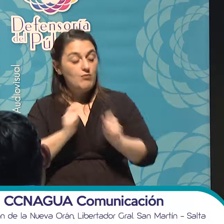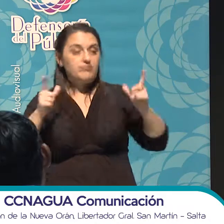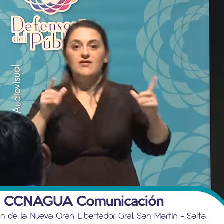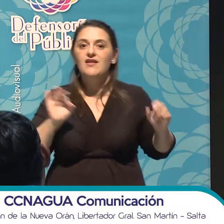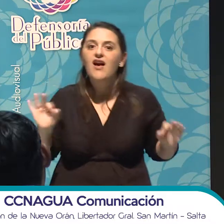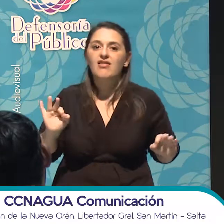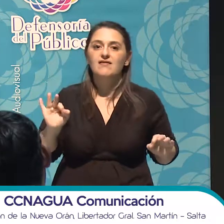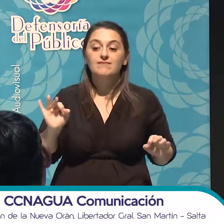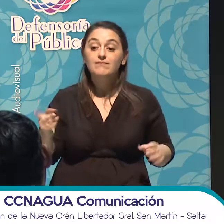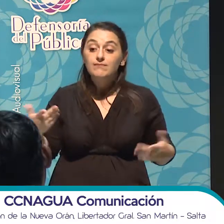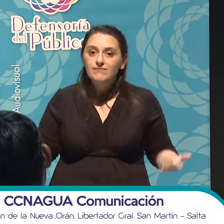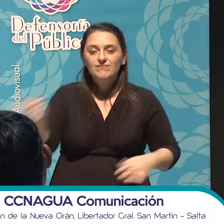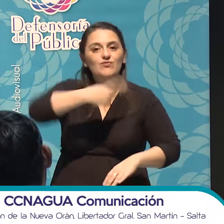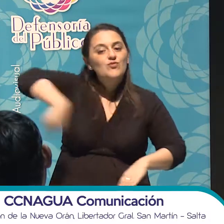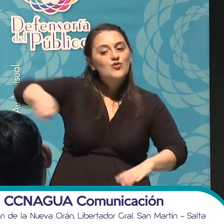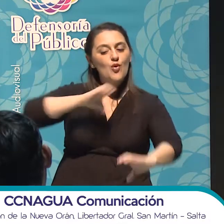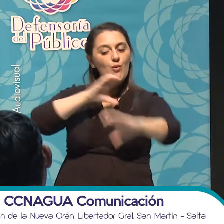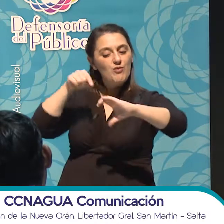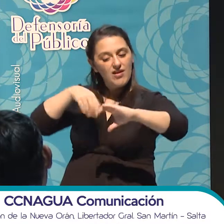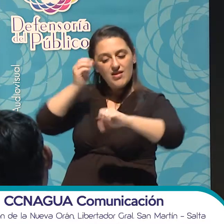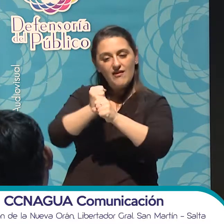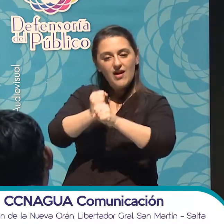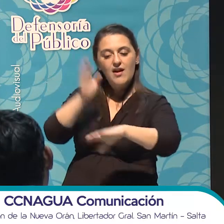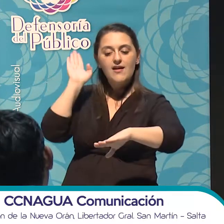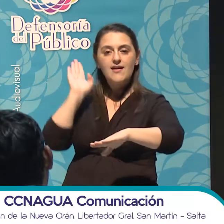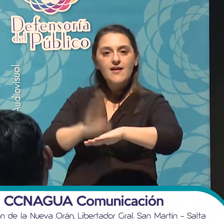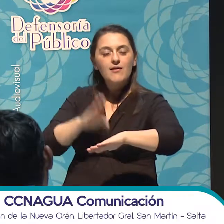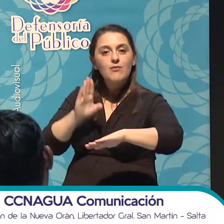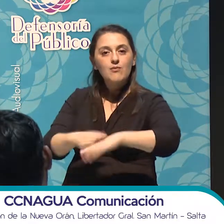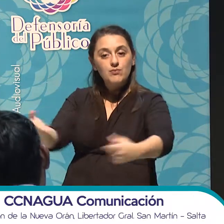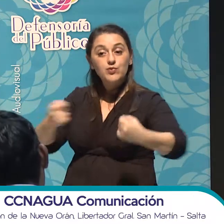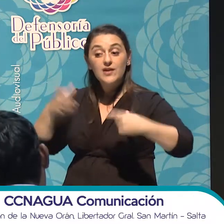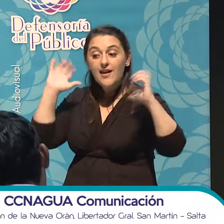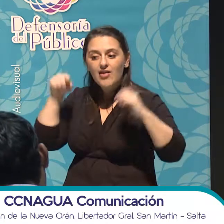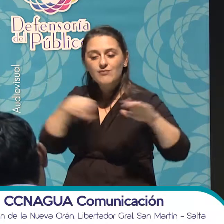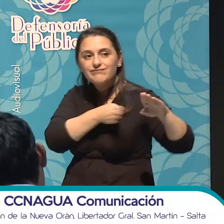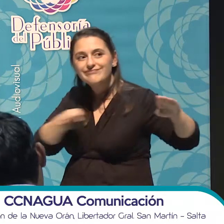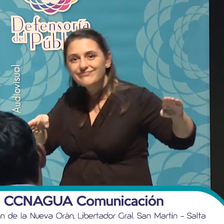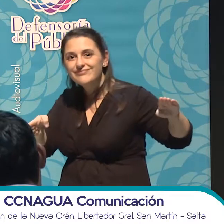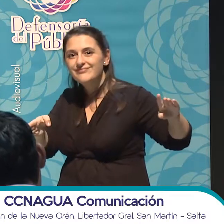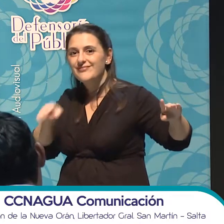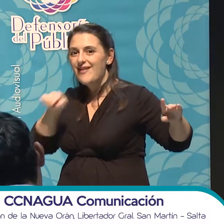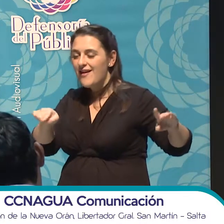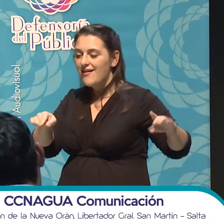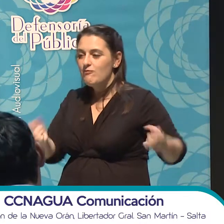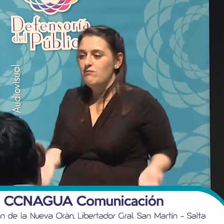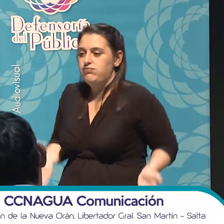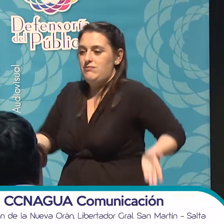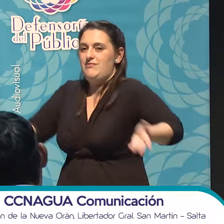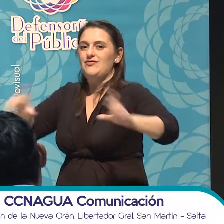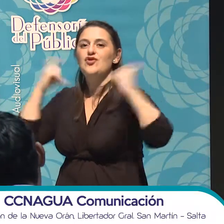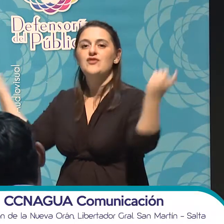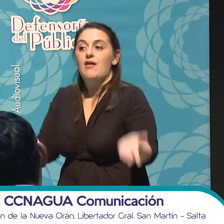Y es nuestra responsabilidad como comunicadores, como trabajadores de los medios alternativos, despertar a la sociedad.